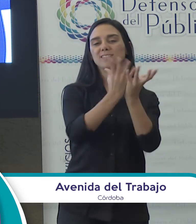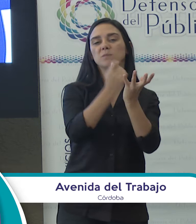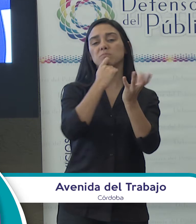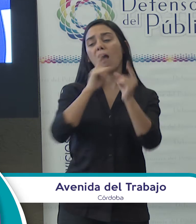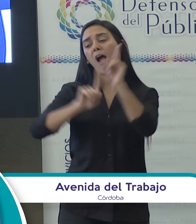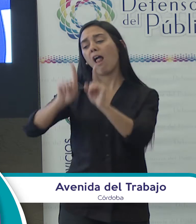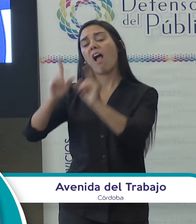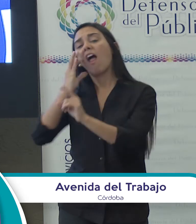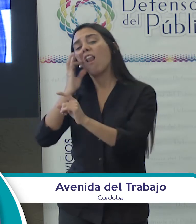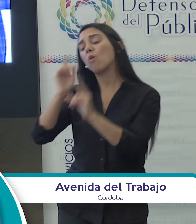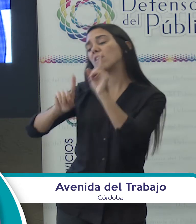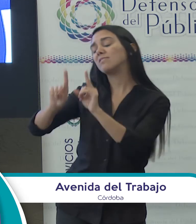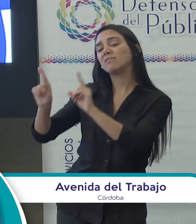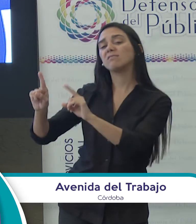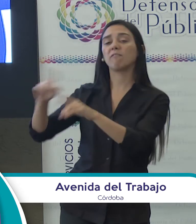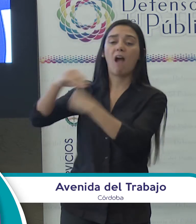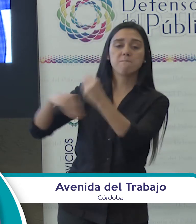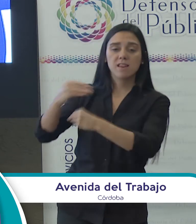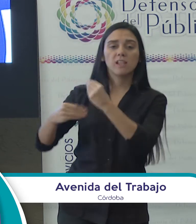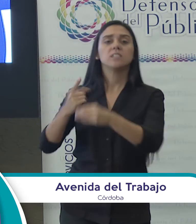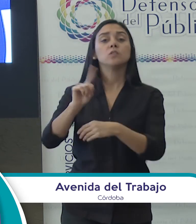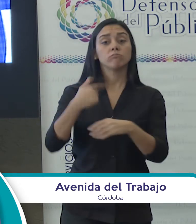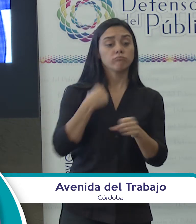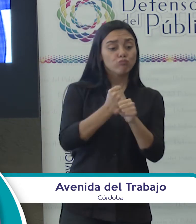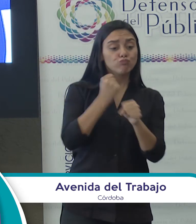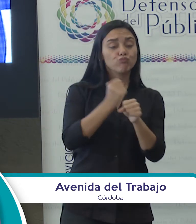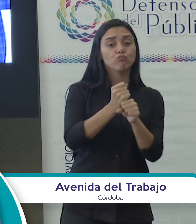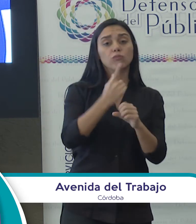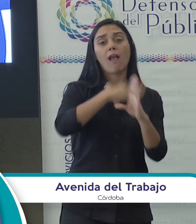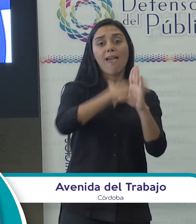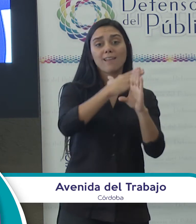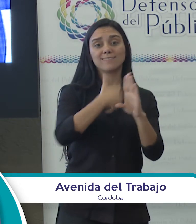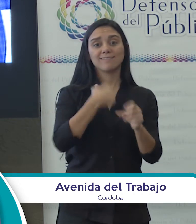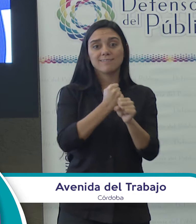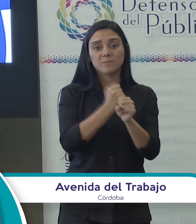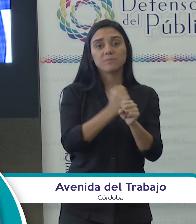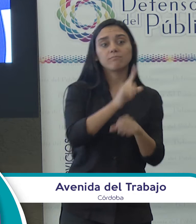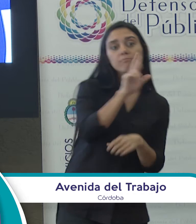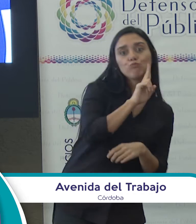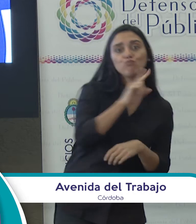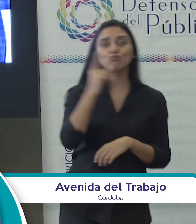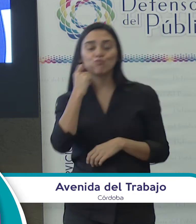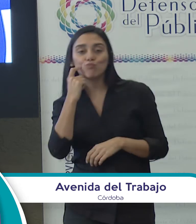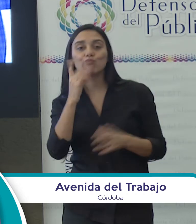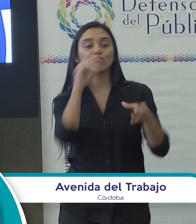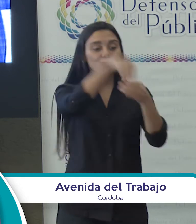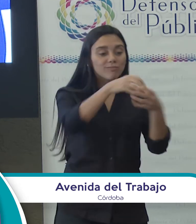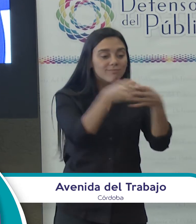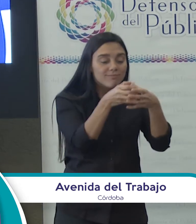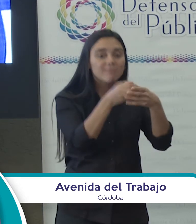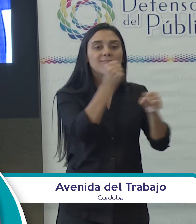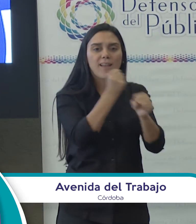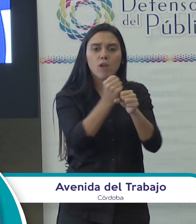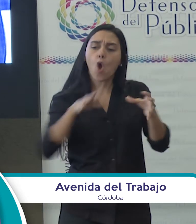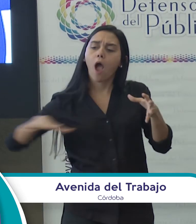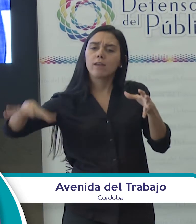y que somos la clase trabajadora que construye y que da forma. Las y los integrantes de este equipo de trabajo venimos del área de la comunicación